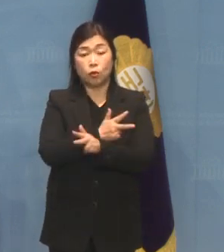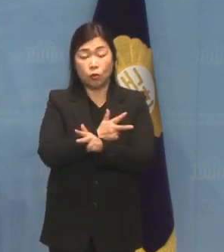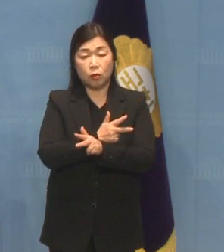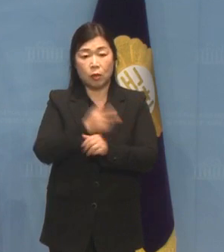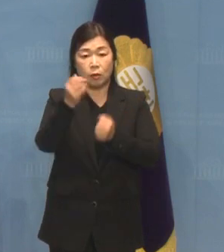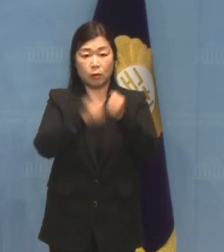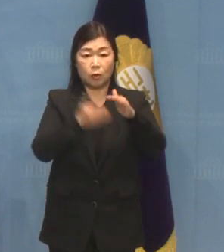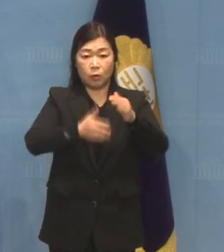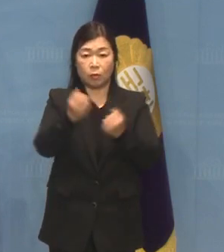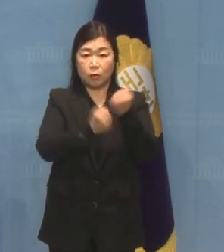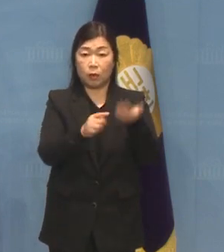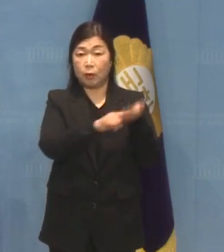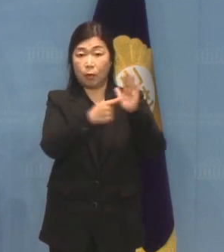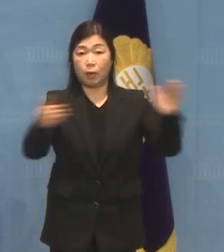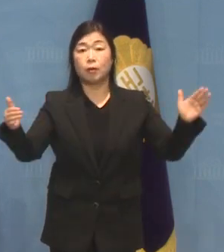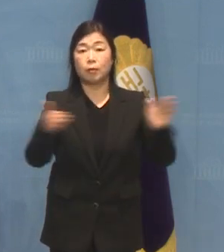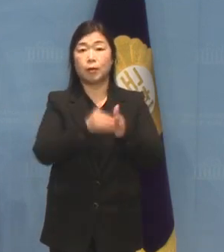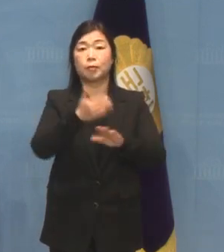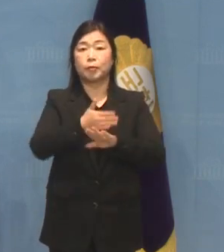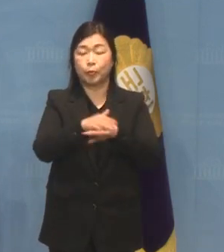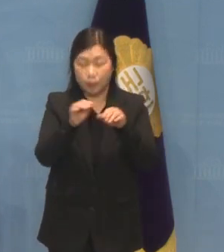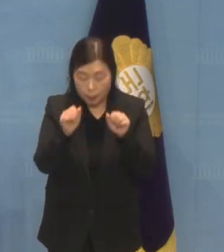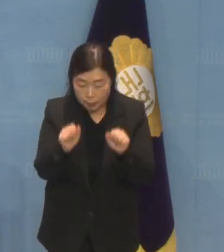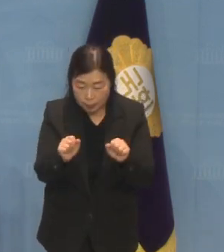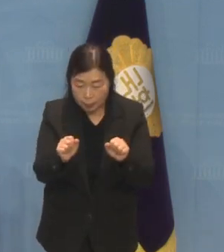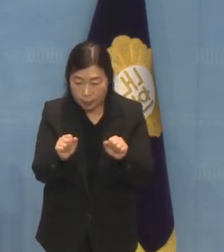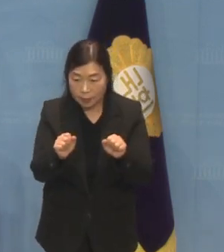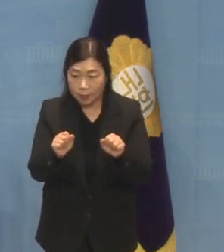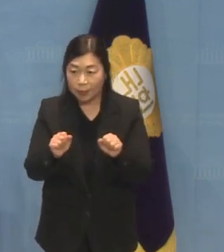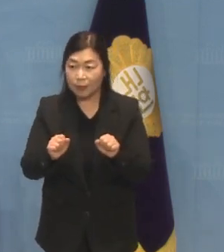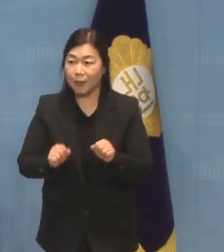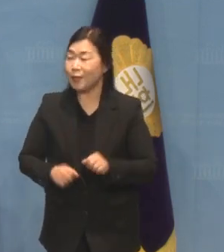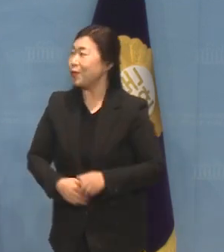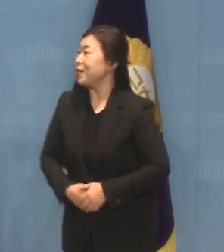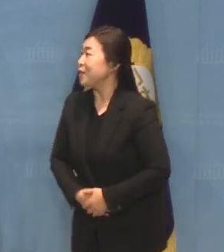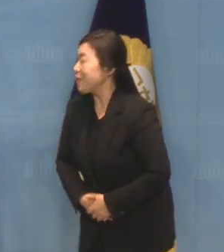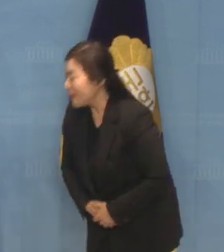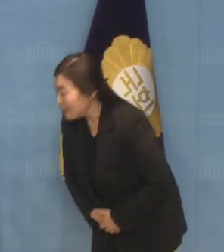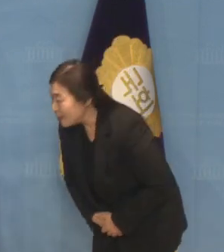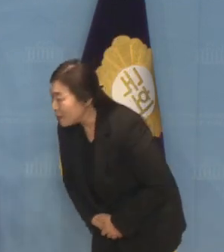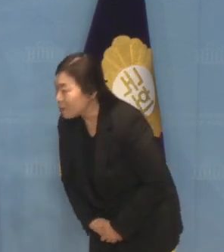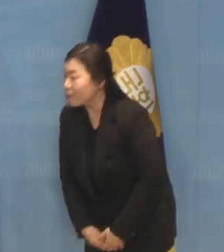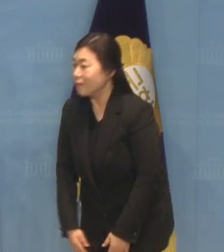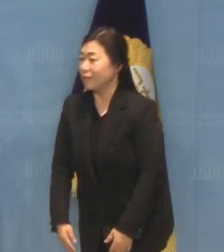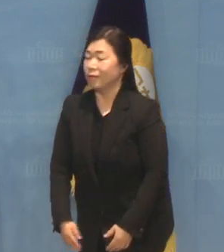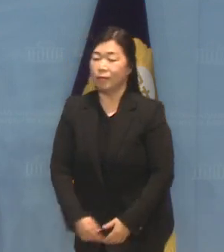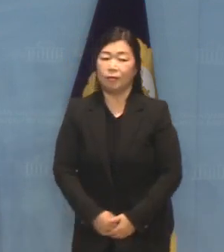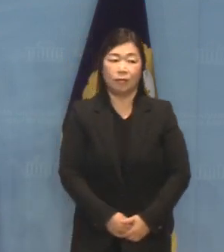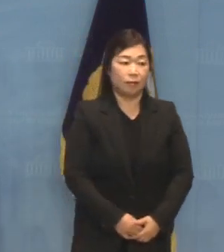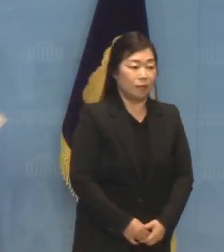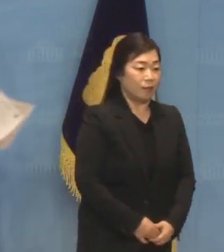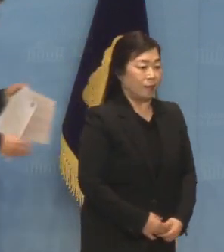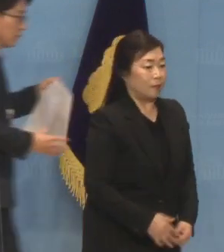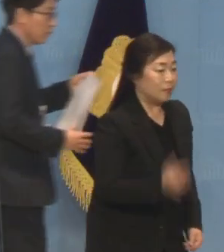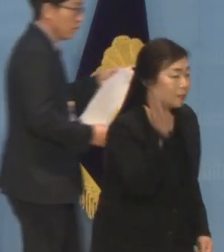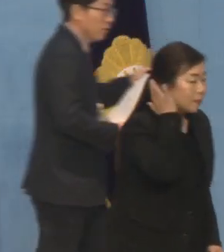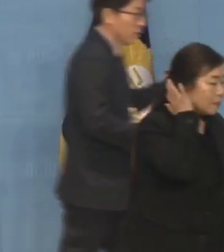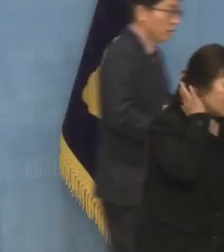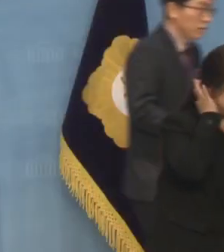정례 브리핑을 마치겠습니다 감사합니다 감사합니다 감사합니다 감사합니다 감사합니다